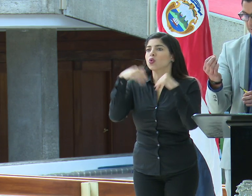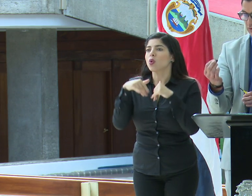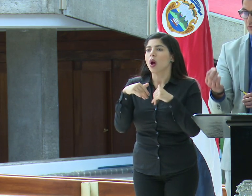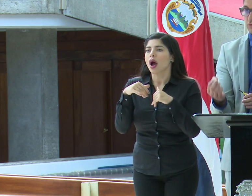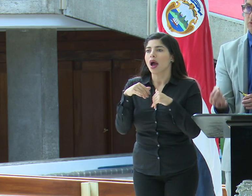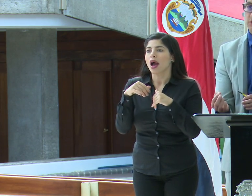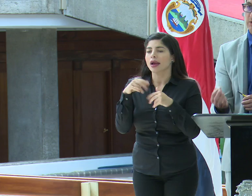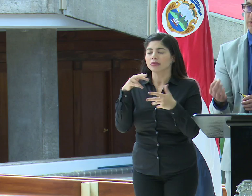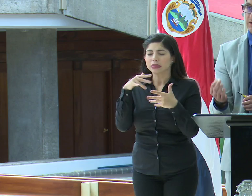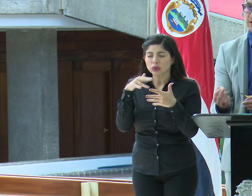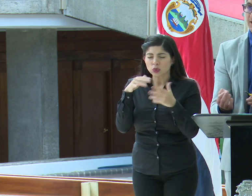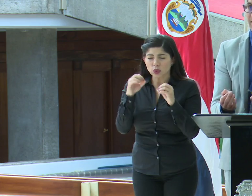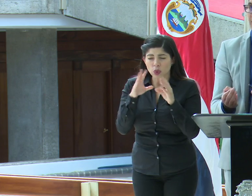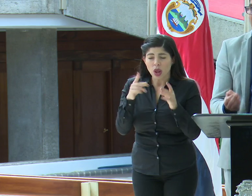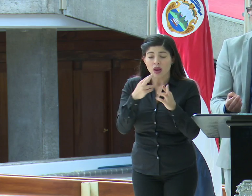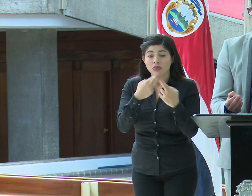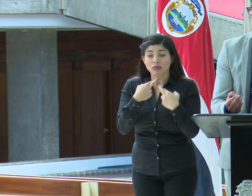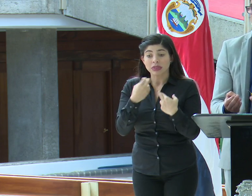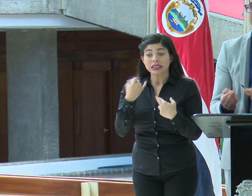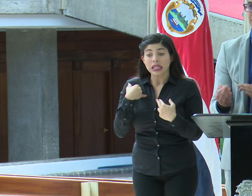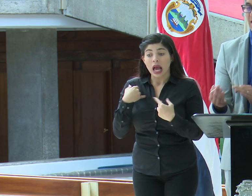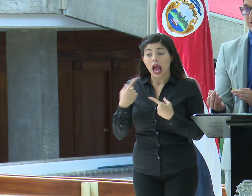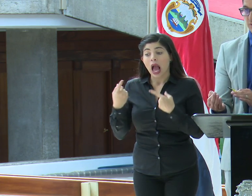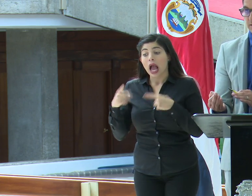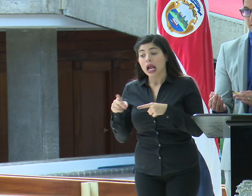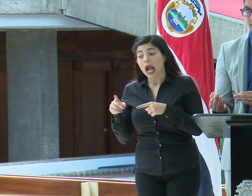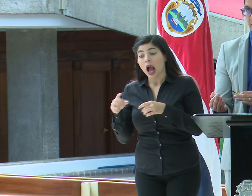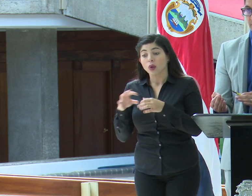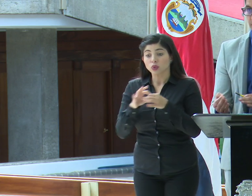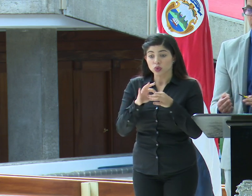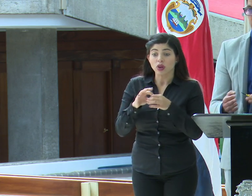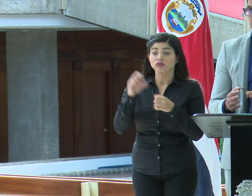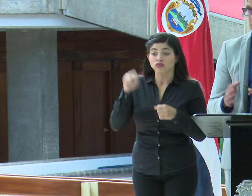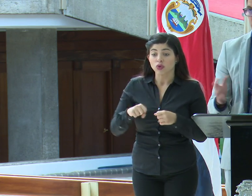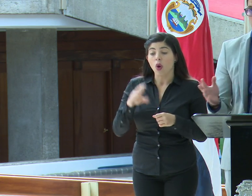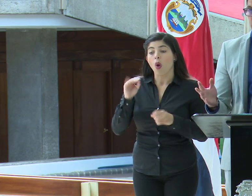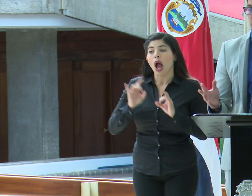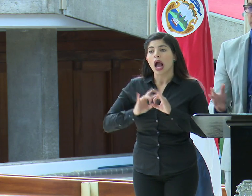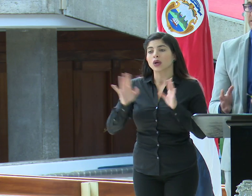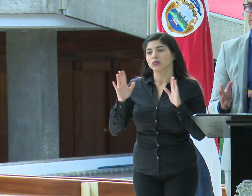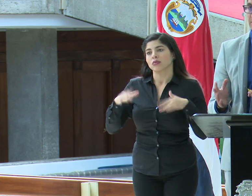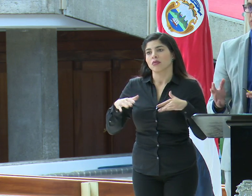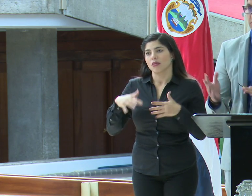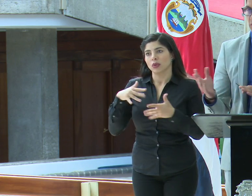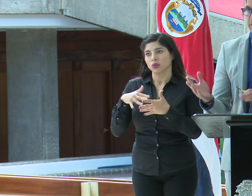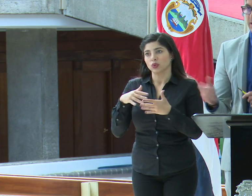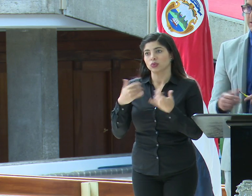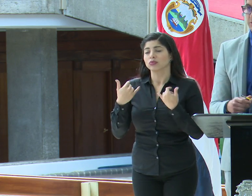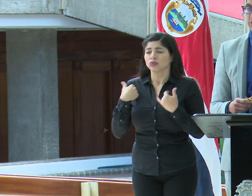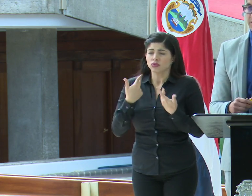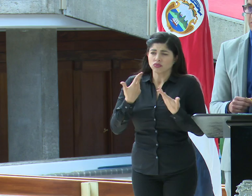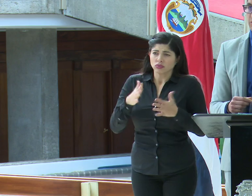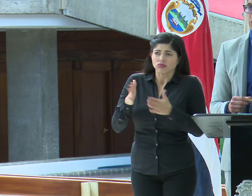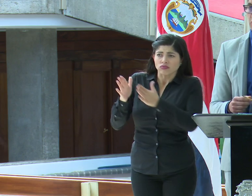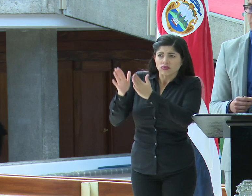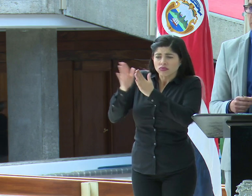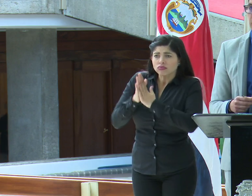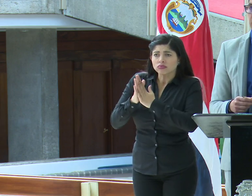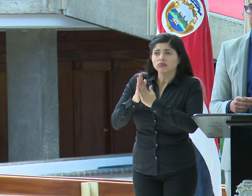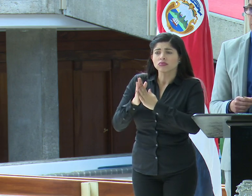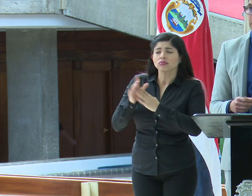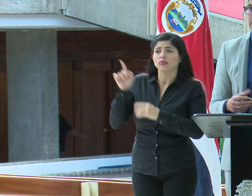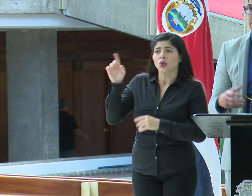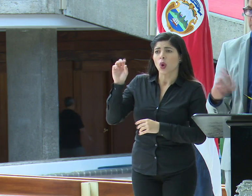estudio claro que diga hay causa o es casualidad. Eso pues obviamente estamos, yo ya he solicitado incluso